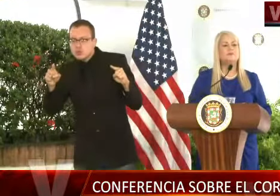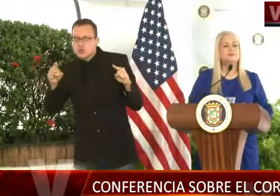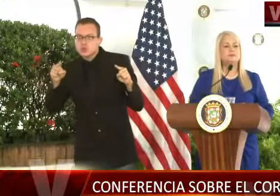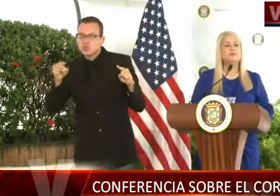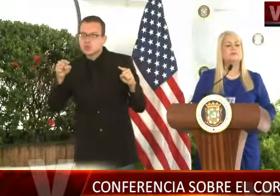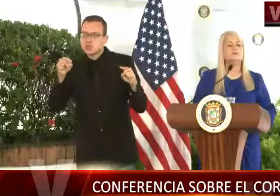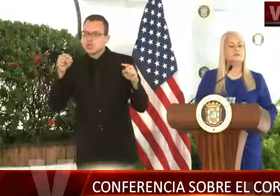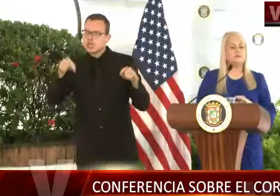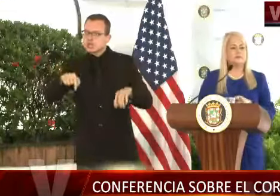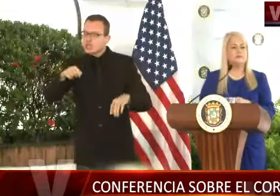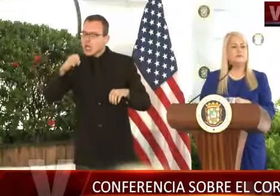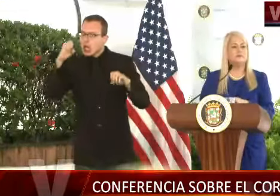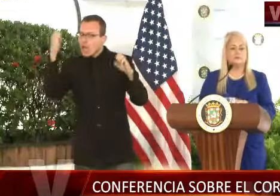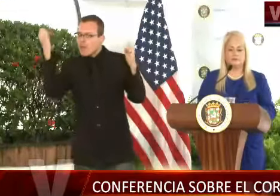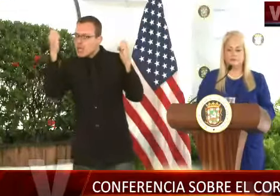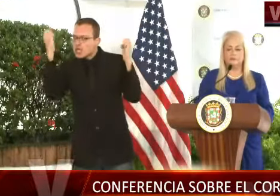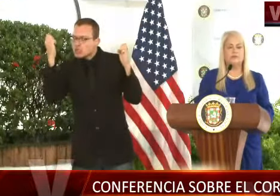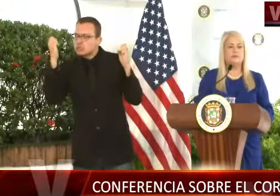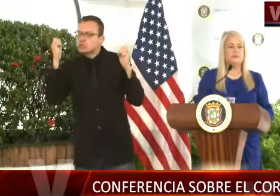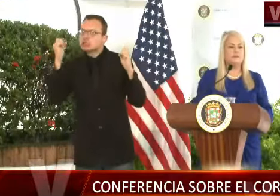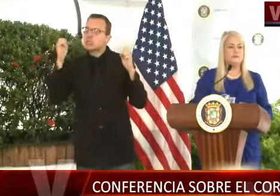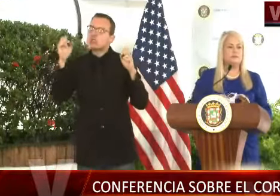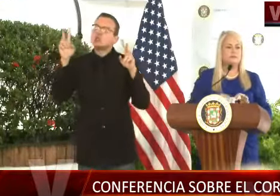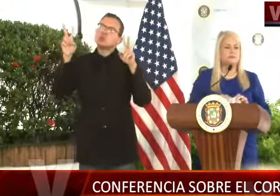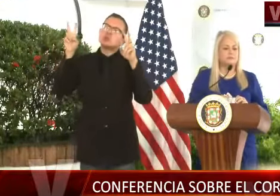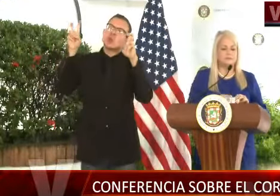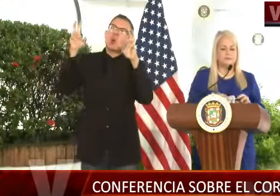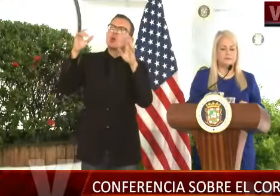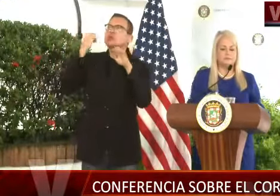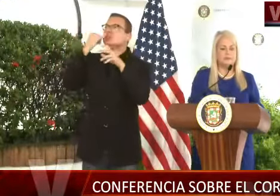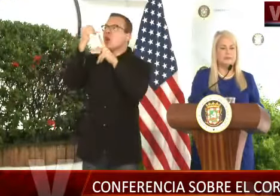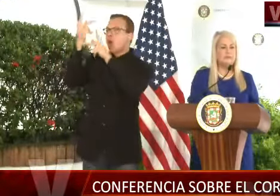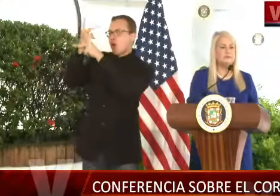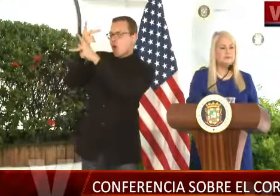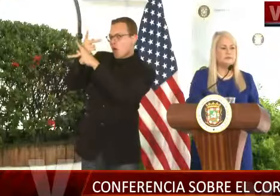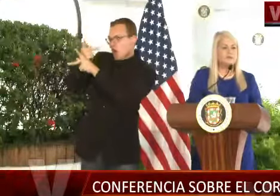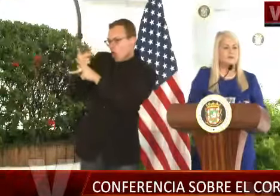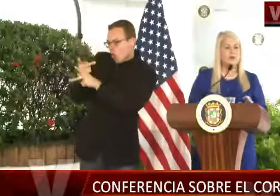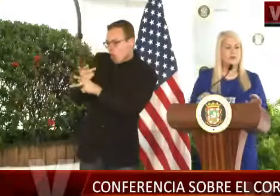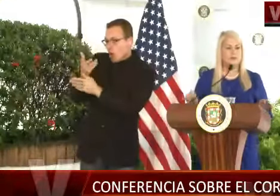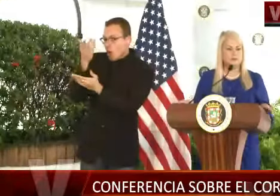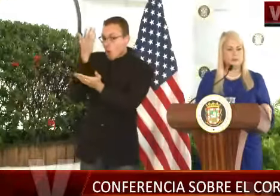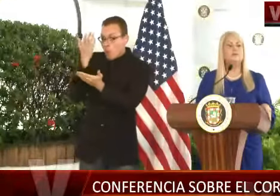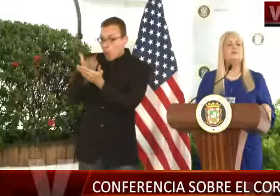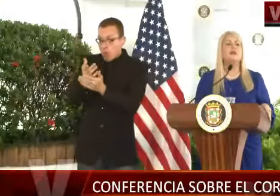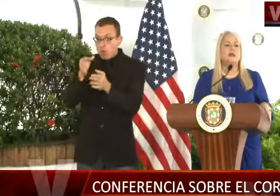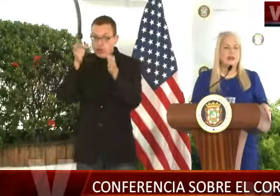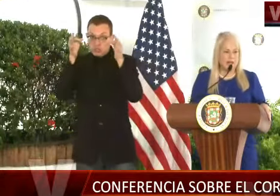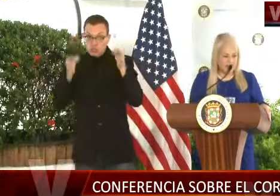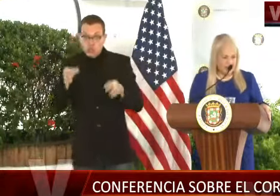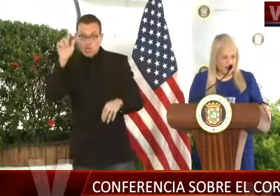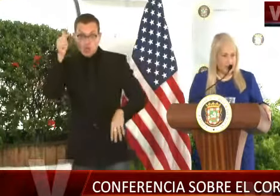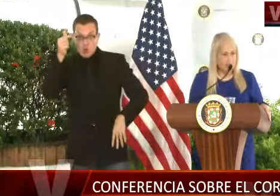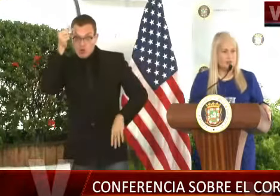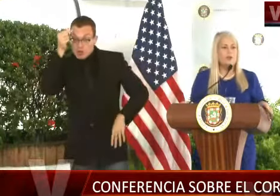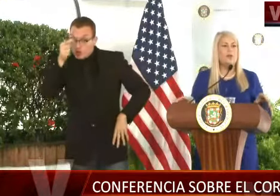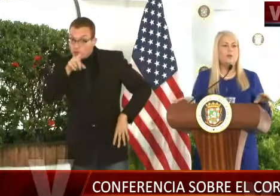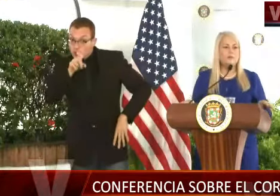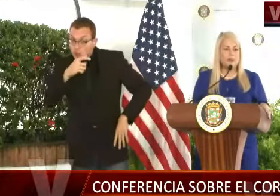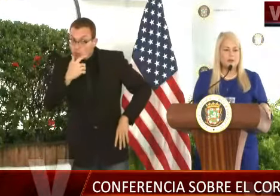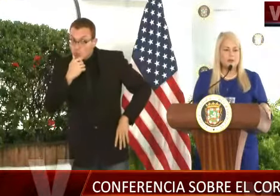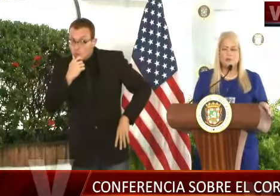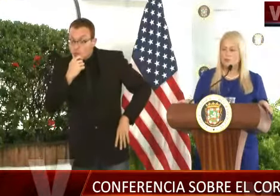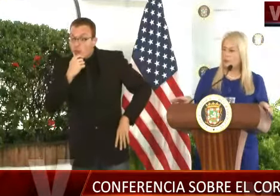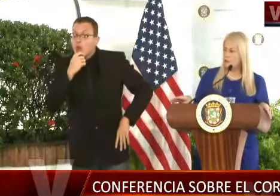van a ser como quien dice la data veraz para las decisiones que va a estar tomando el gobierno ante esta emergencia? Además de eso,